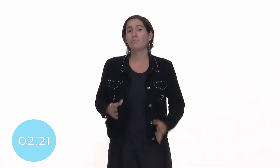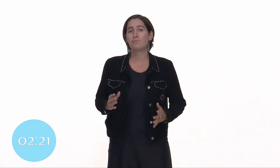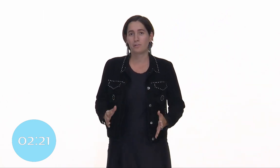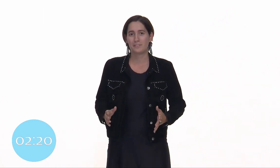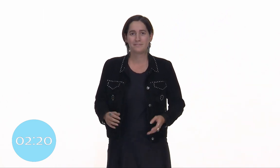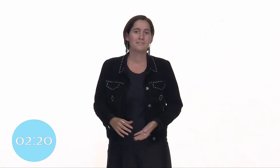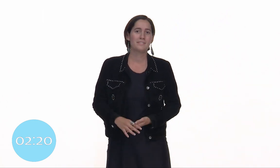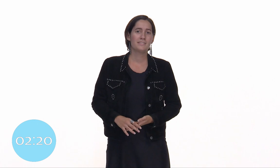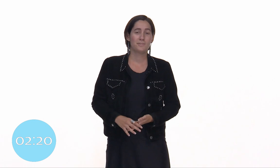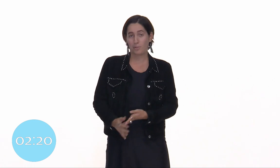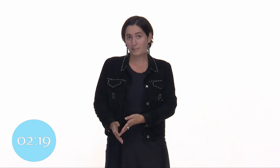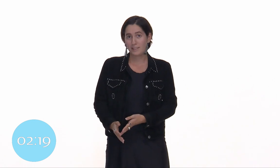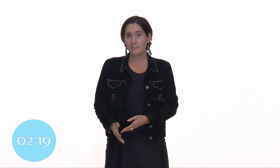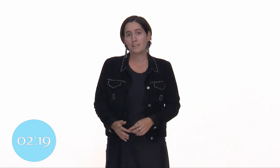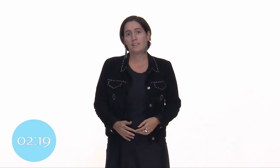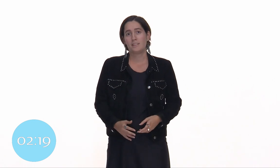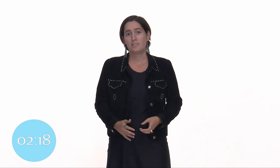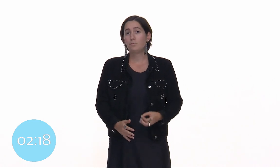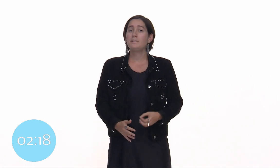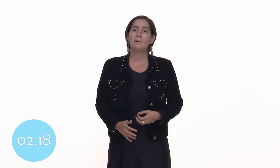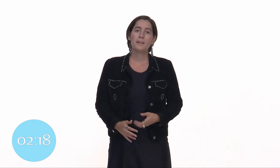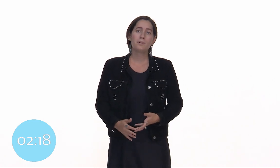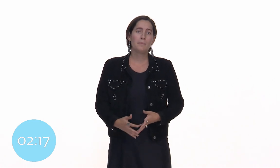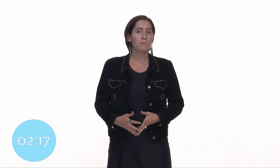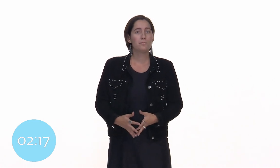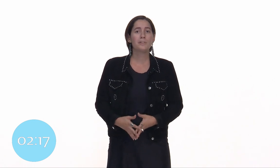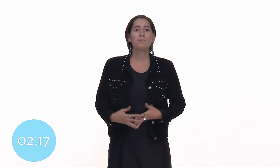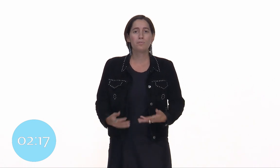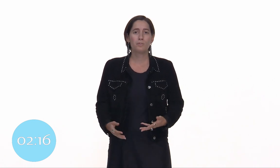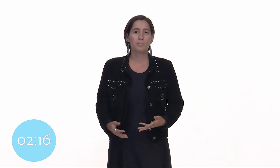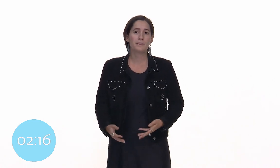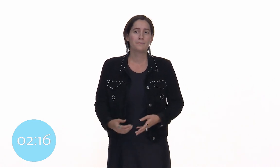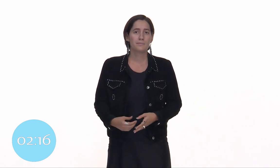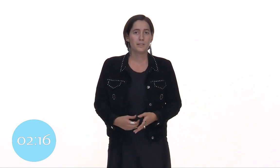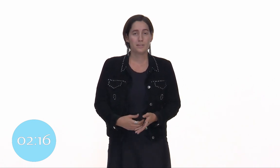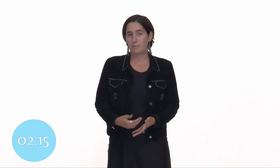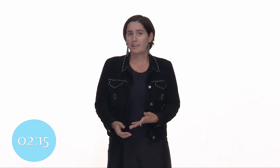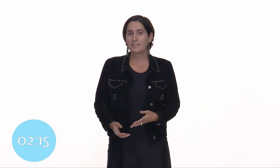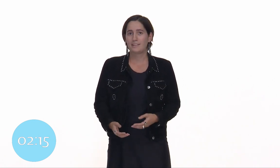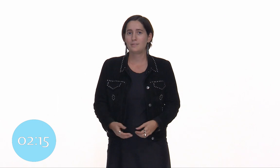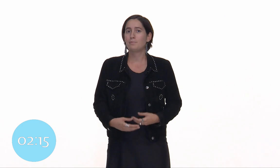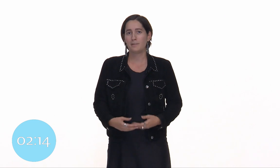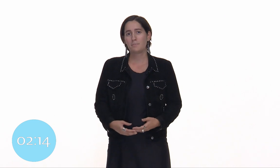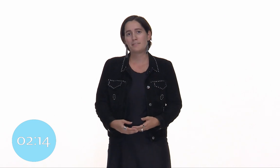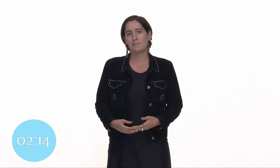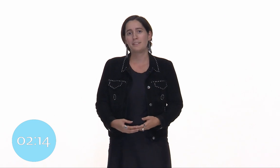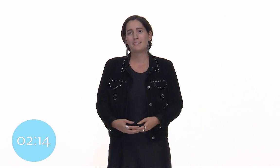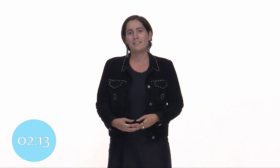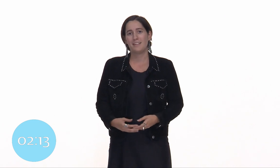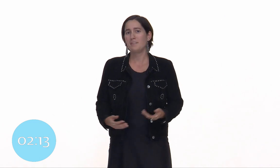survie. Durant ma thèse, j'étudie des matériaux capables de lutter contre le bruit. Et je m'intéresse à un type bien spécifique, les